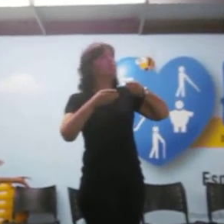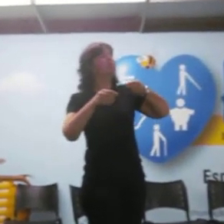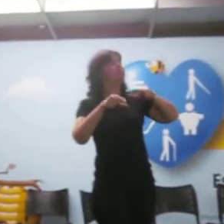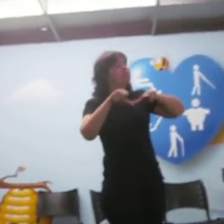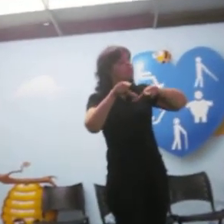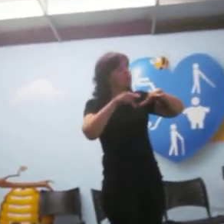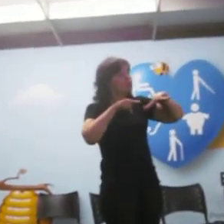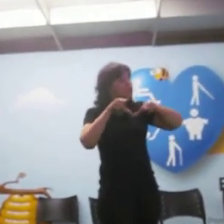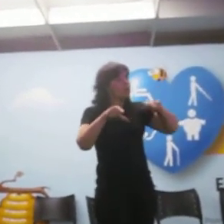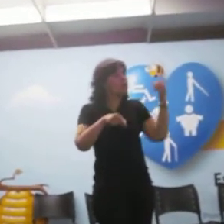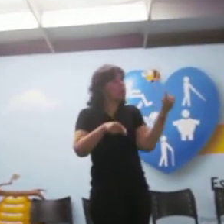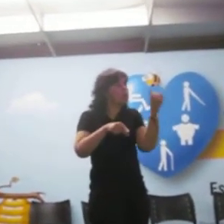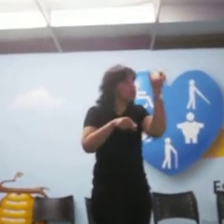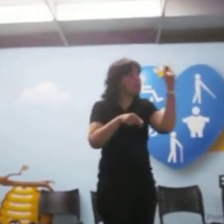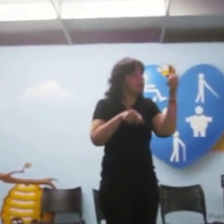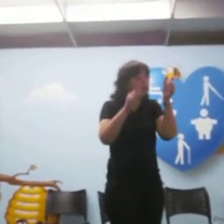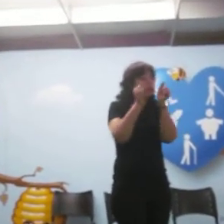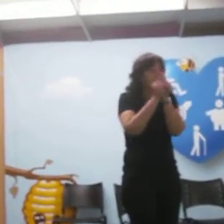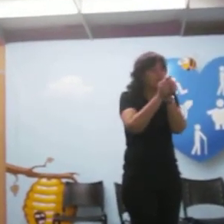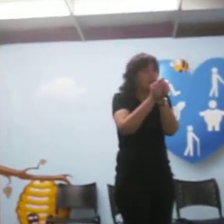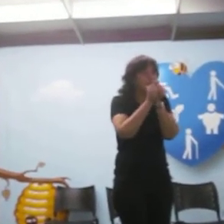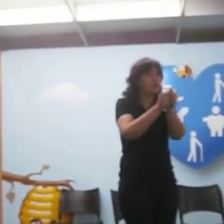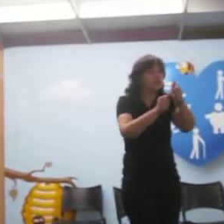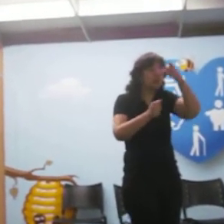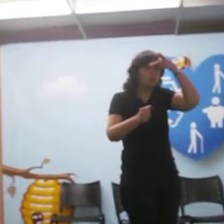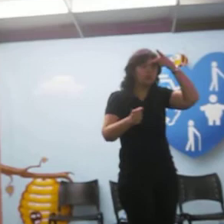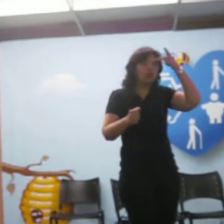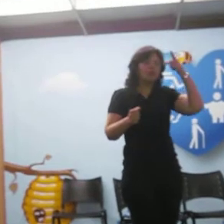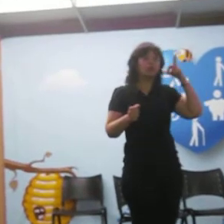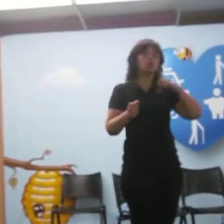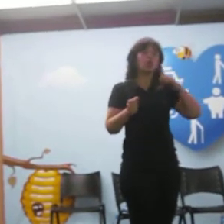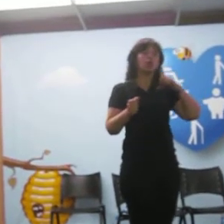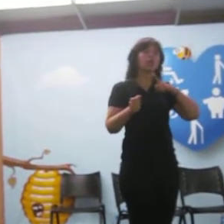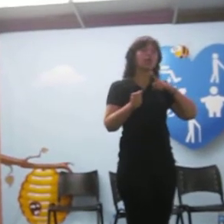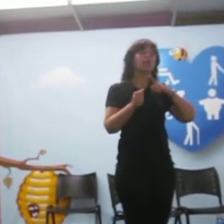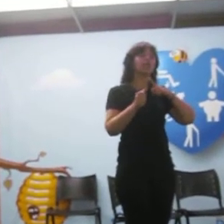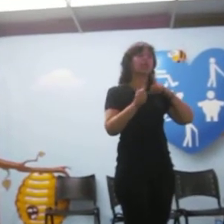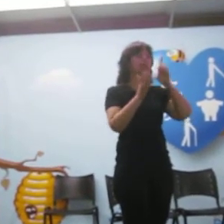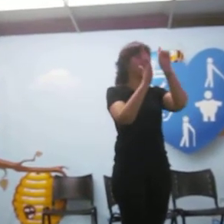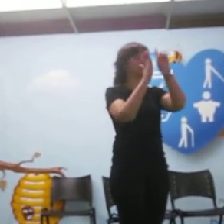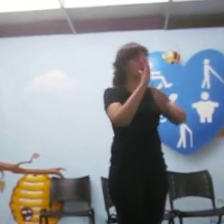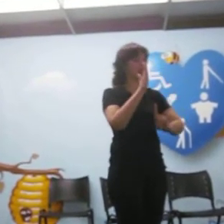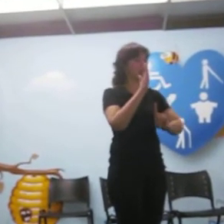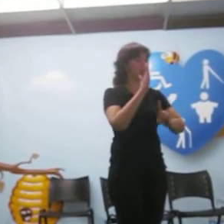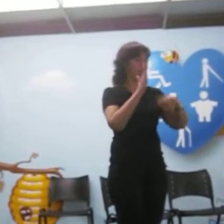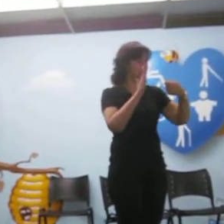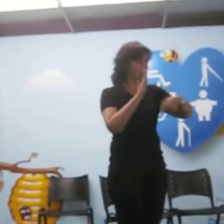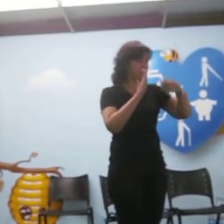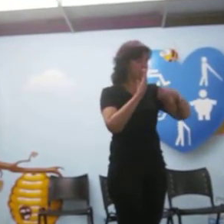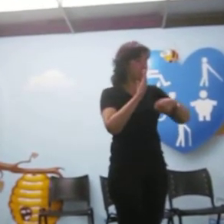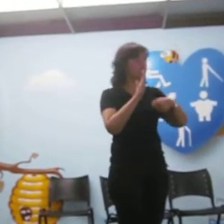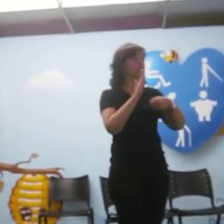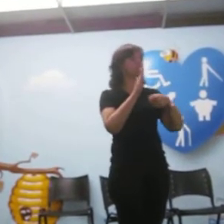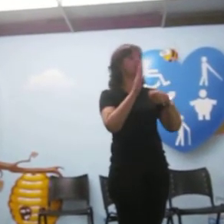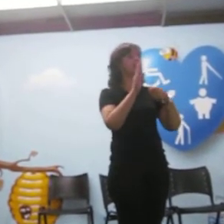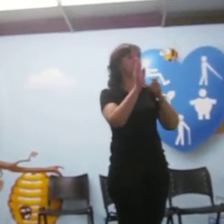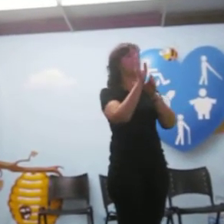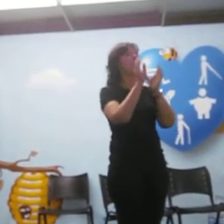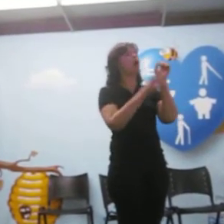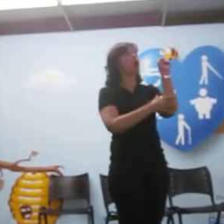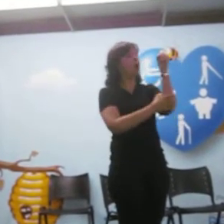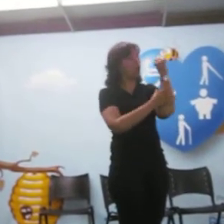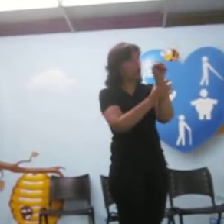com deficiência Então, as pessoas que empenham a depender de uma órgão de uma prótese ortopédica O profissional,